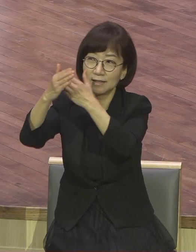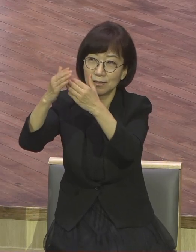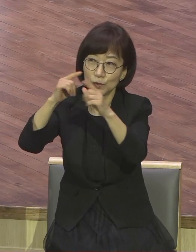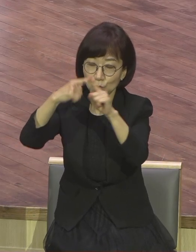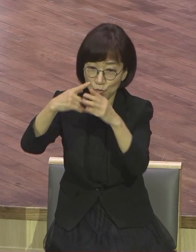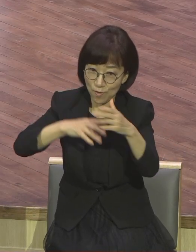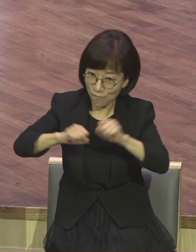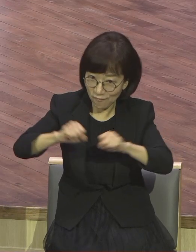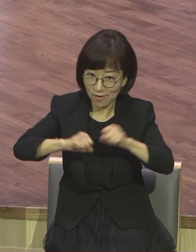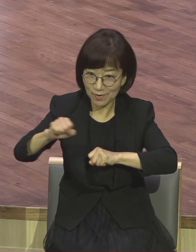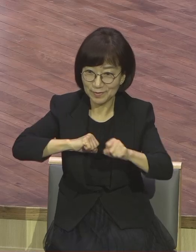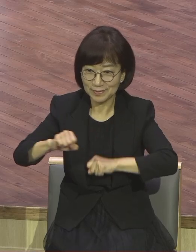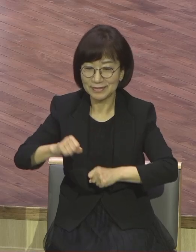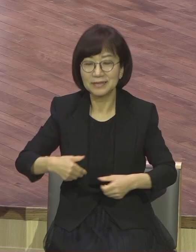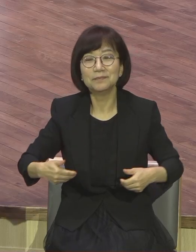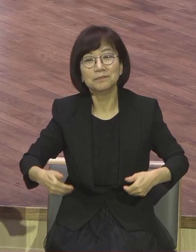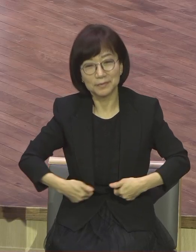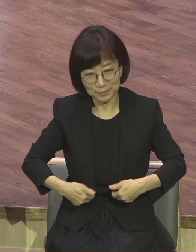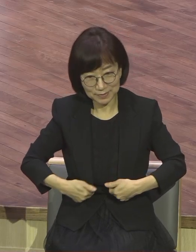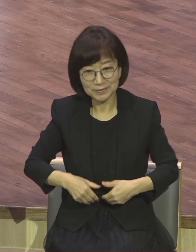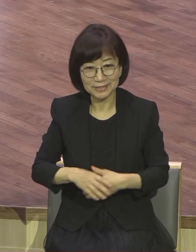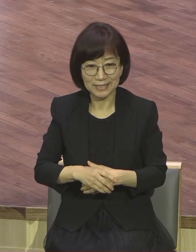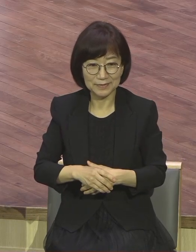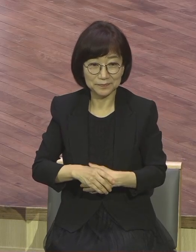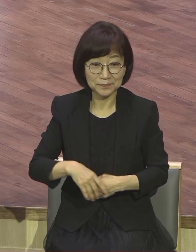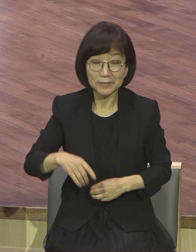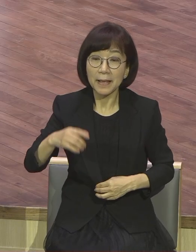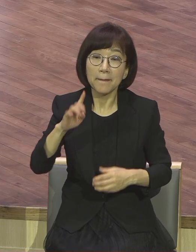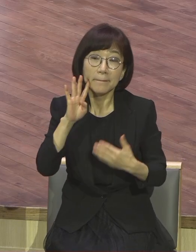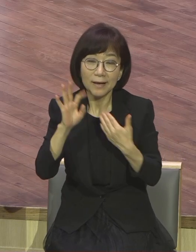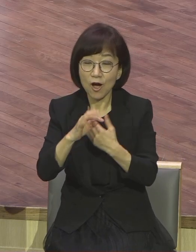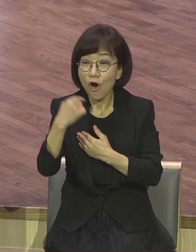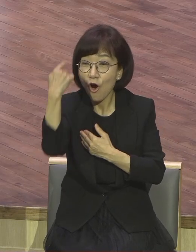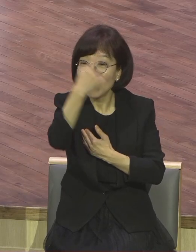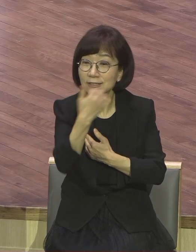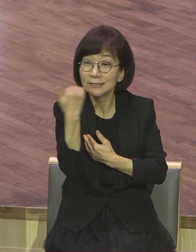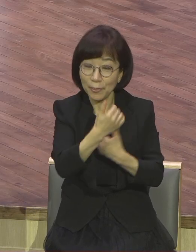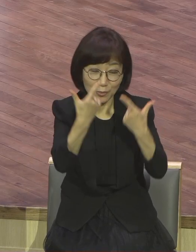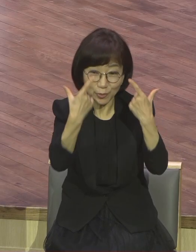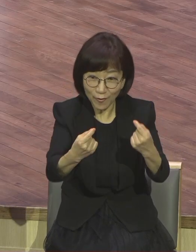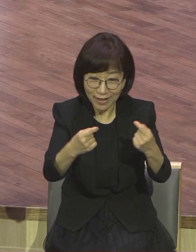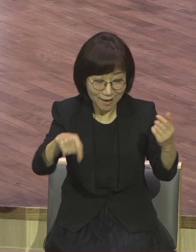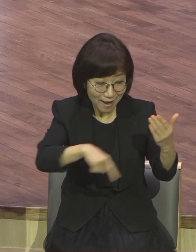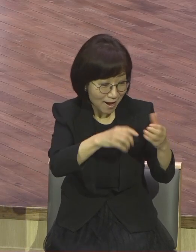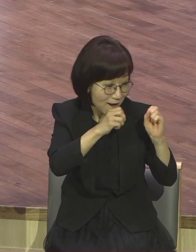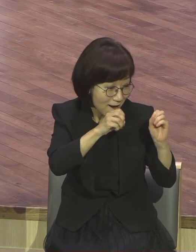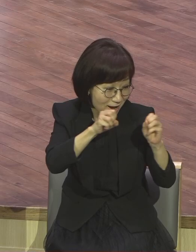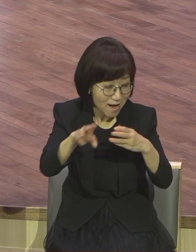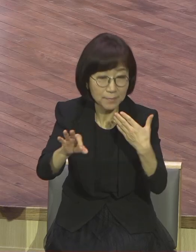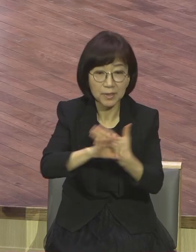사회를 동일 문학권 국내에서 이 사회를 국내에서 하면 전도라 그러고